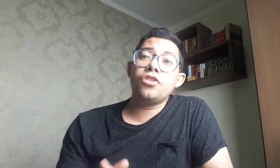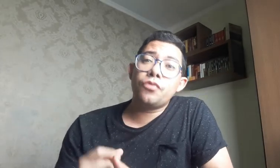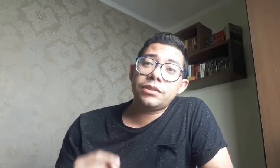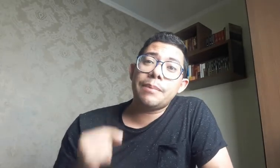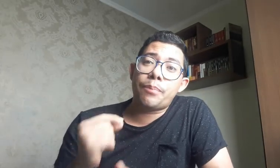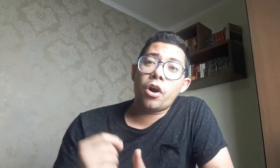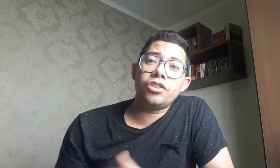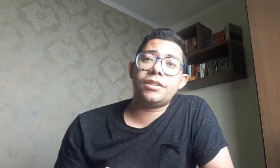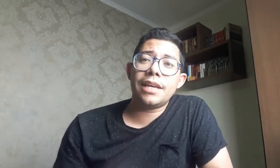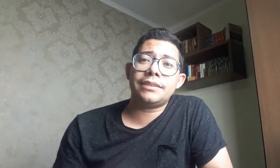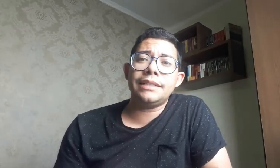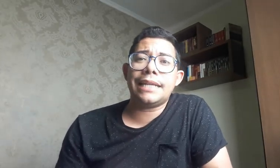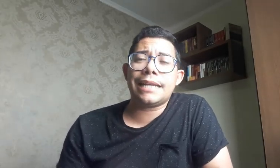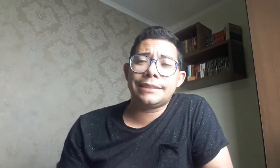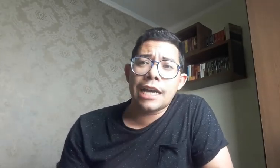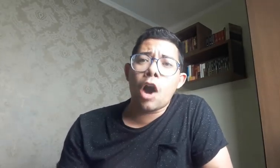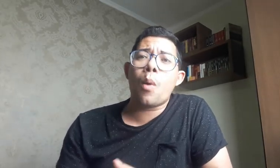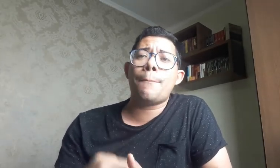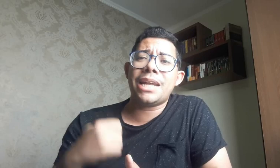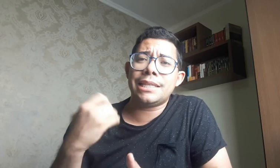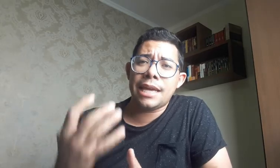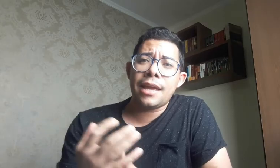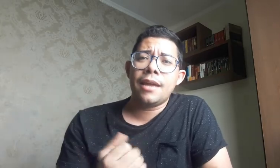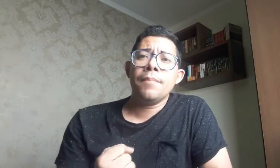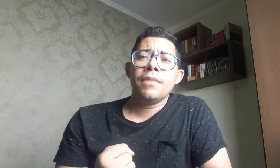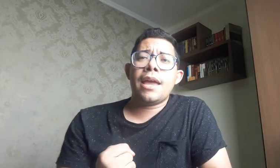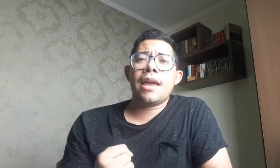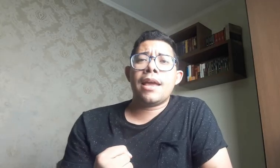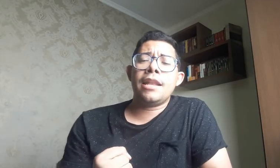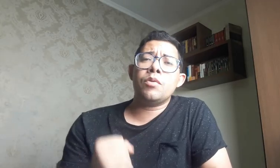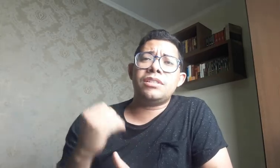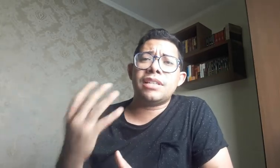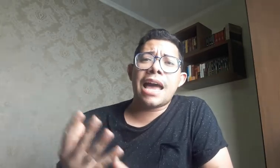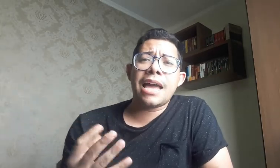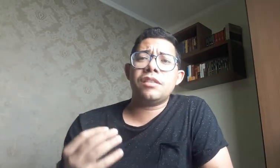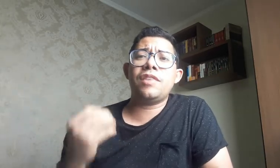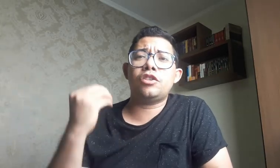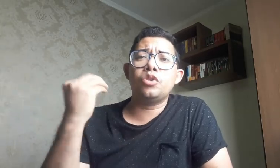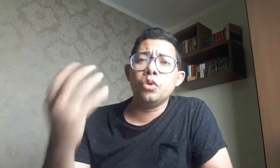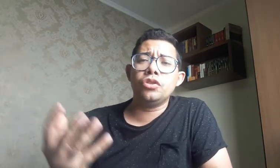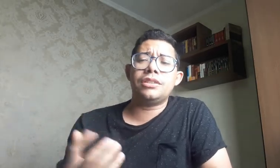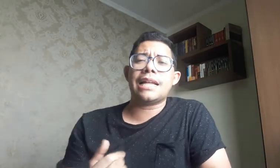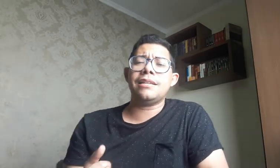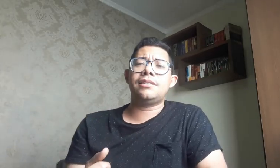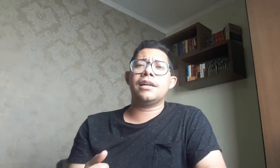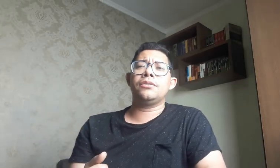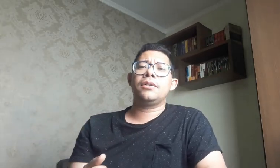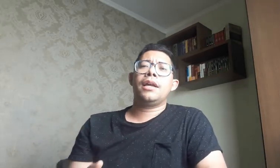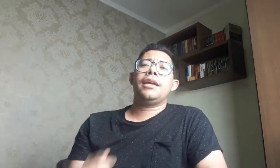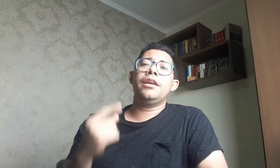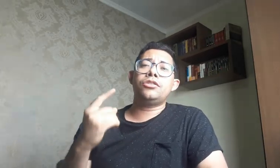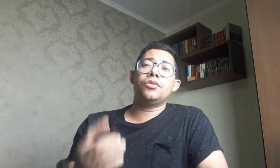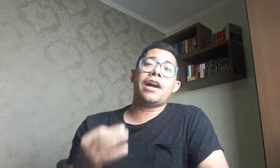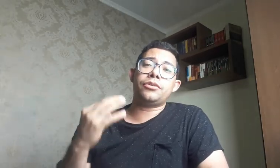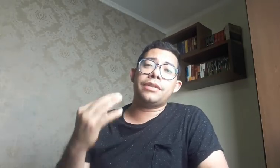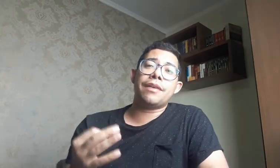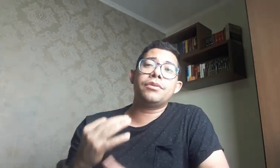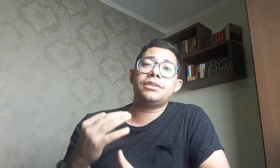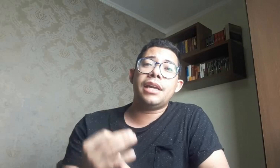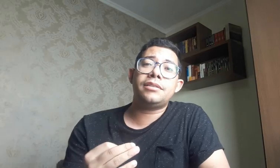você pode ter essa interação, aprender língua de sinais, ver surdos finalizando. Isso vai ajudar vocês